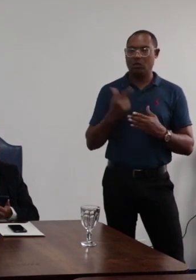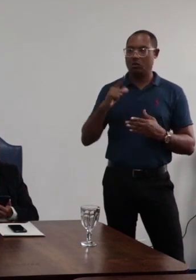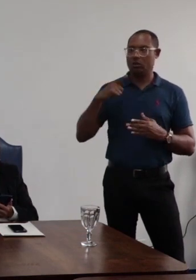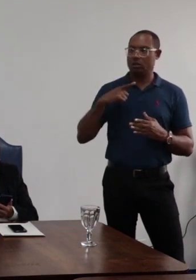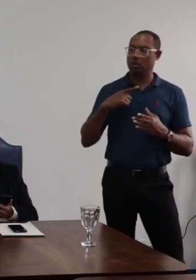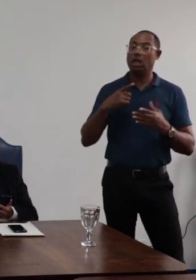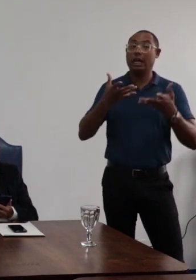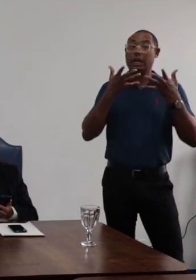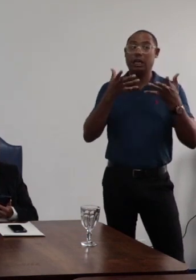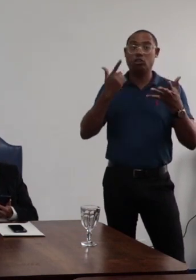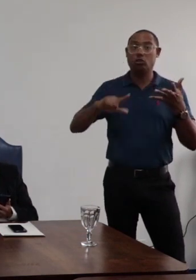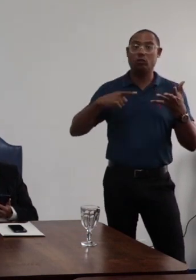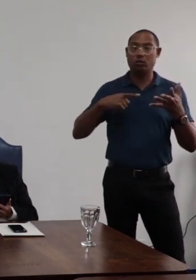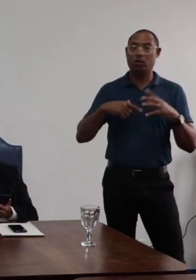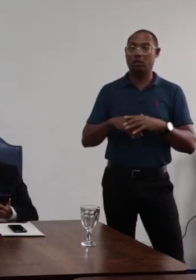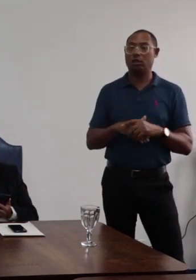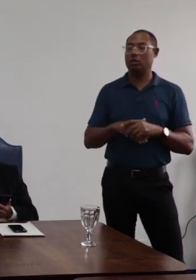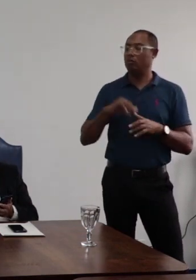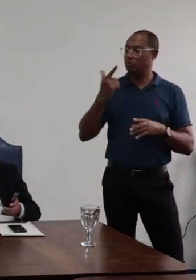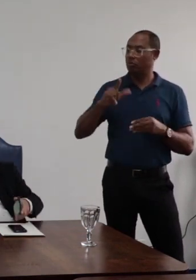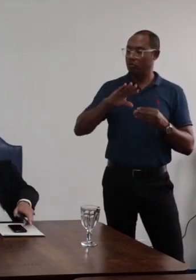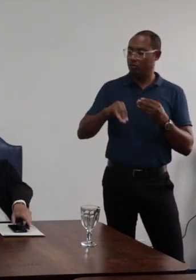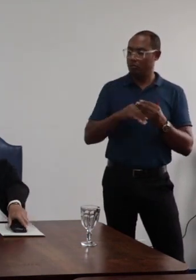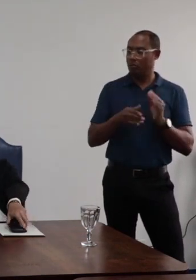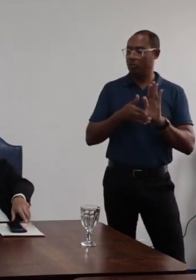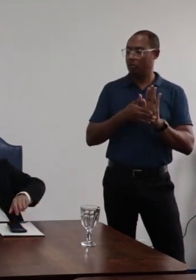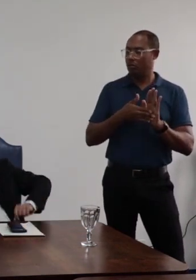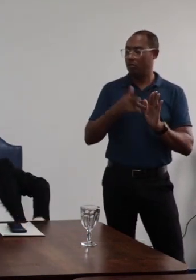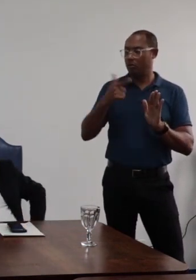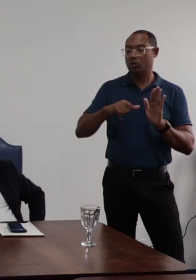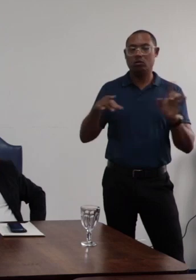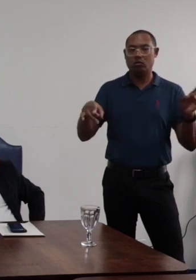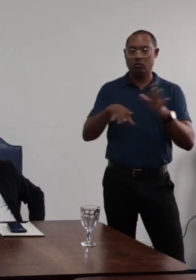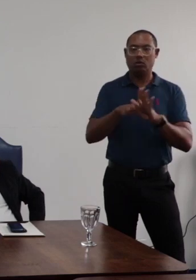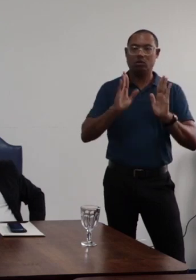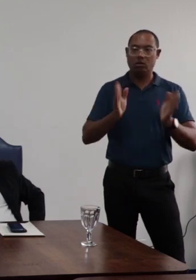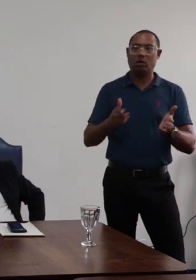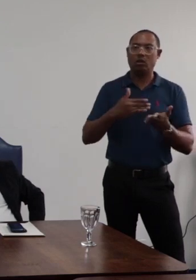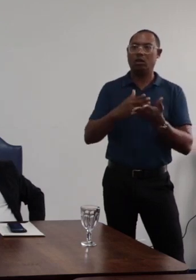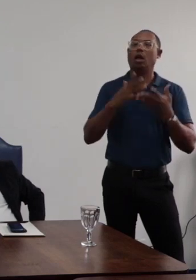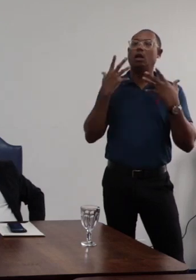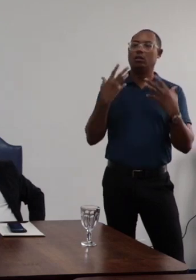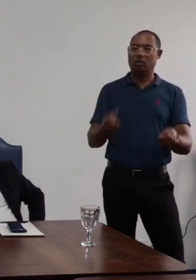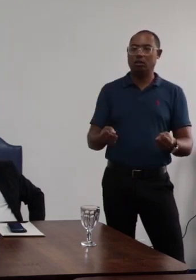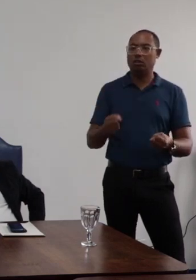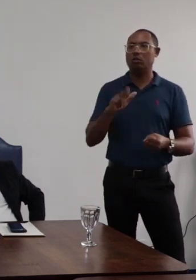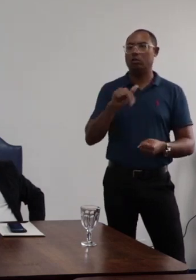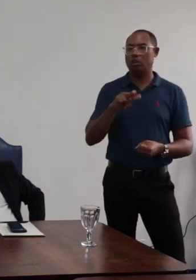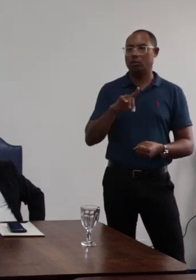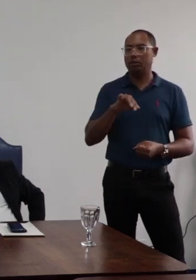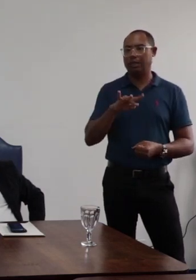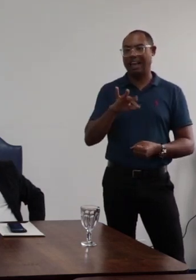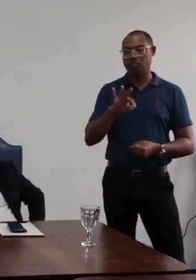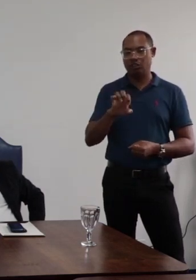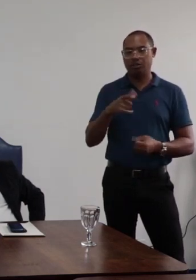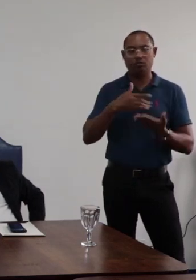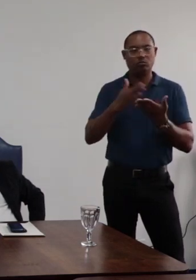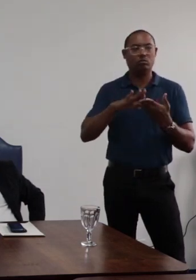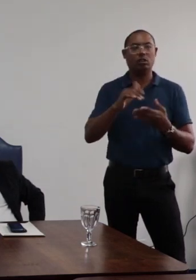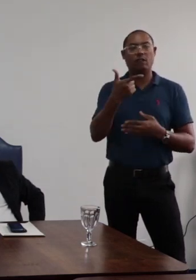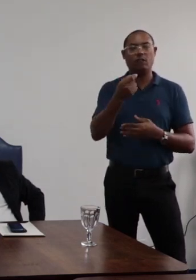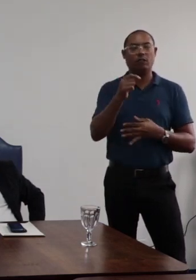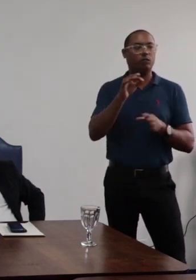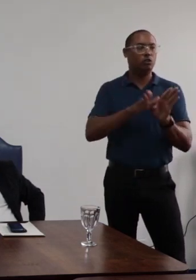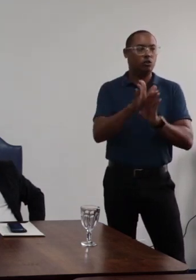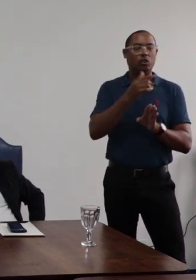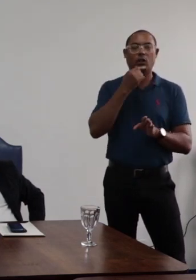queria só para reafirmar aqui a proclamação do resultado aprovada por unanimidade pelo voto de 20